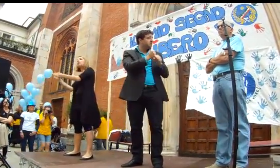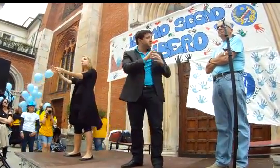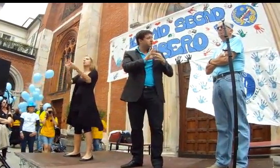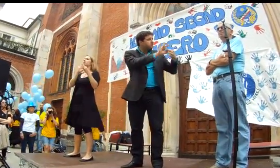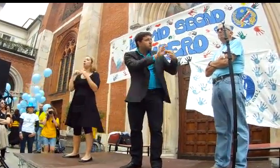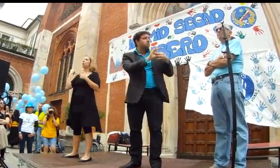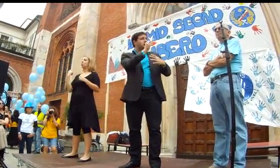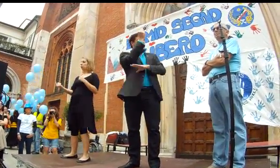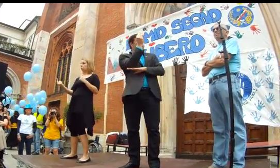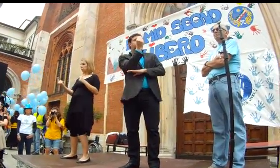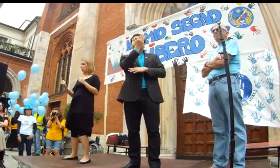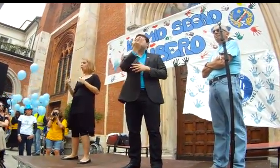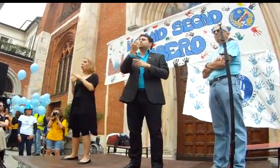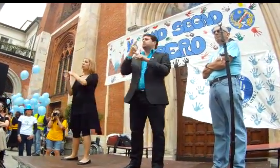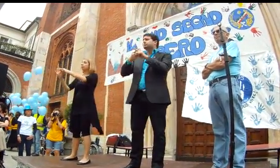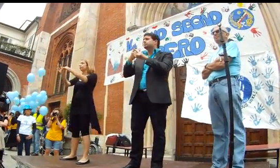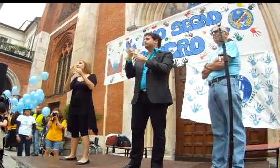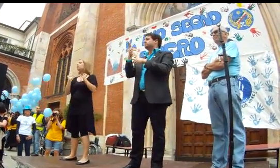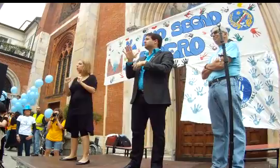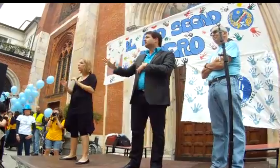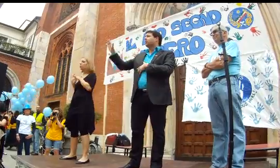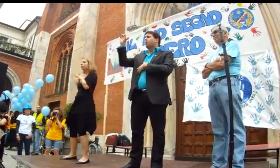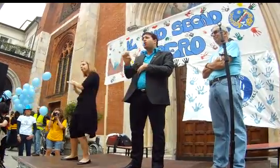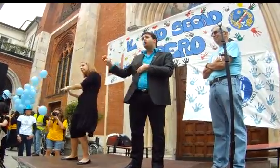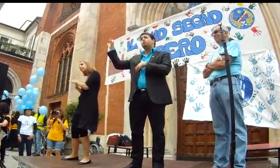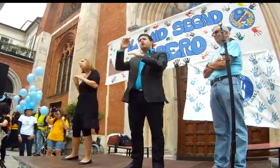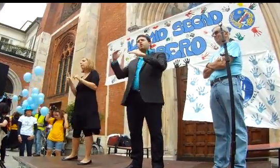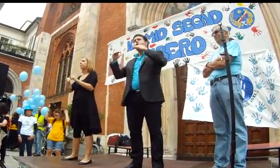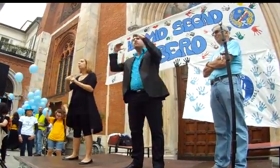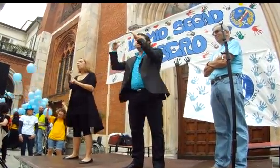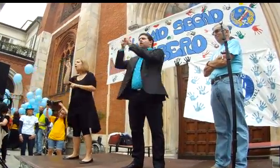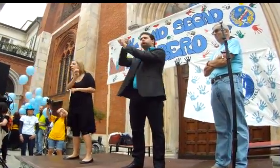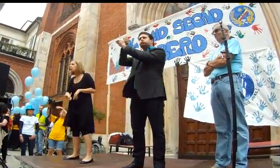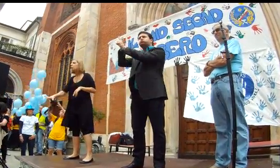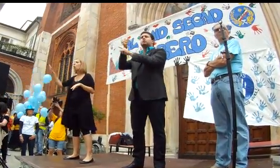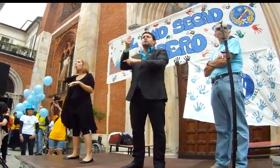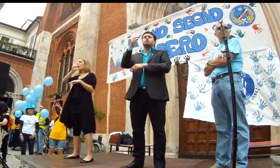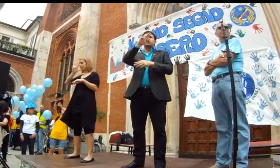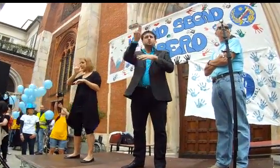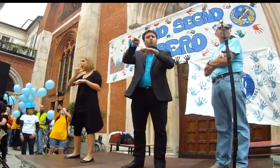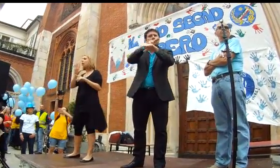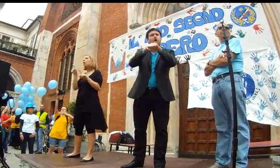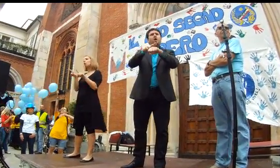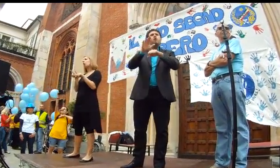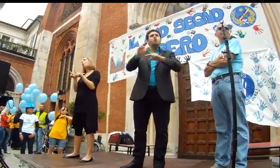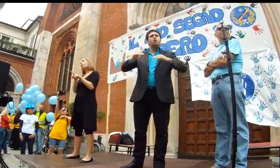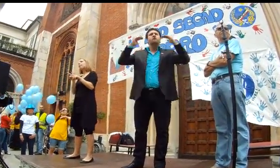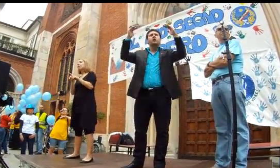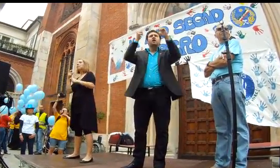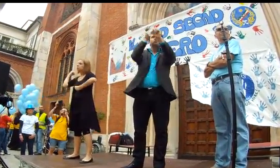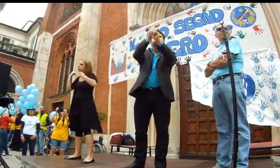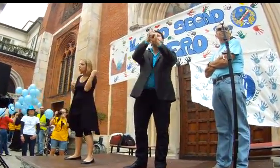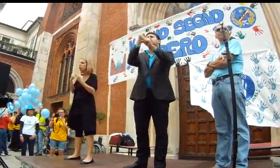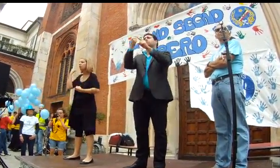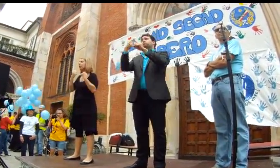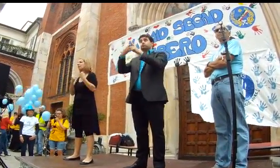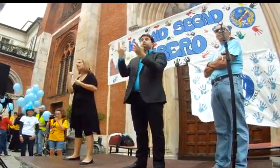noi ci associamo a loro proprio perché dobbiamo essere solidali e essere un tutt'uno Inoltre in Europa